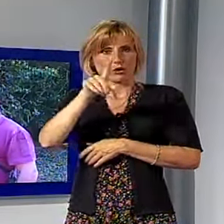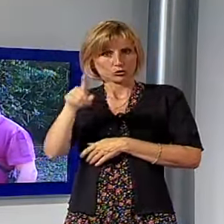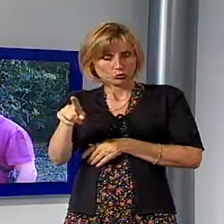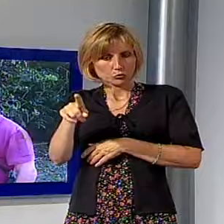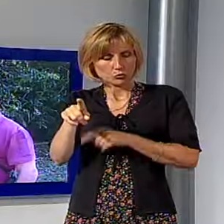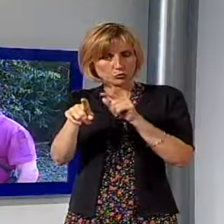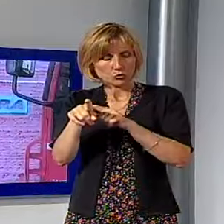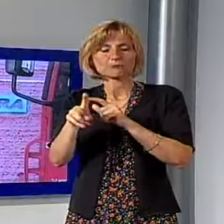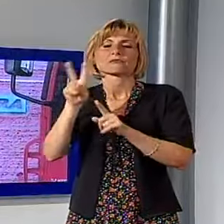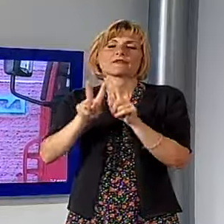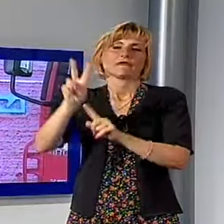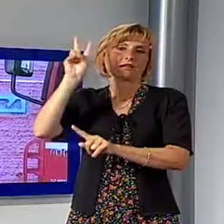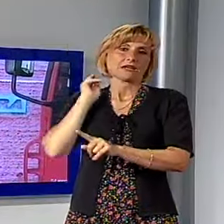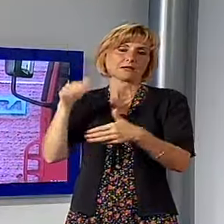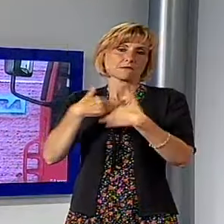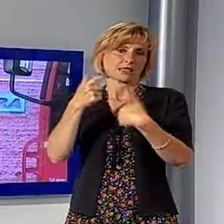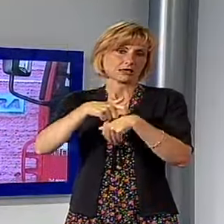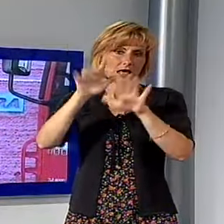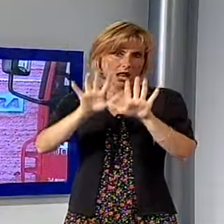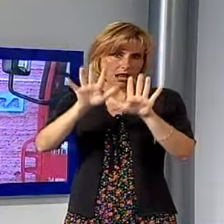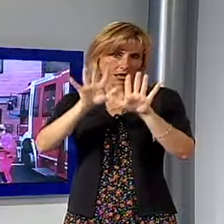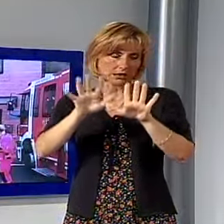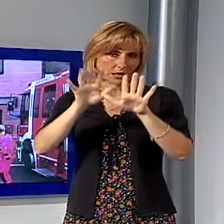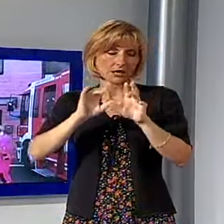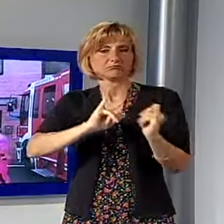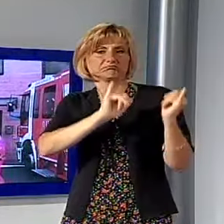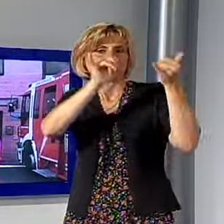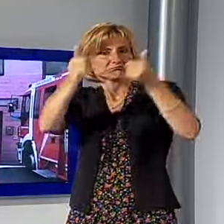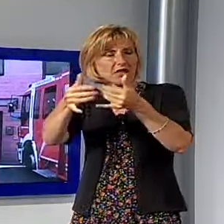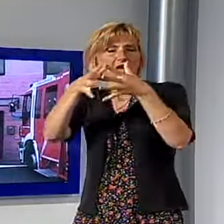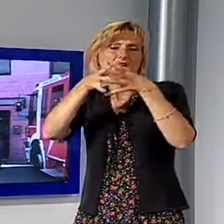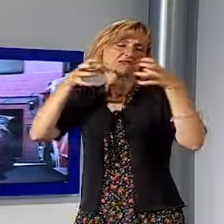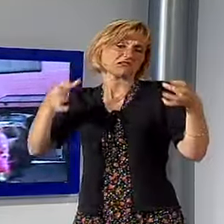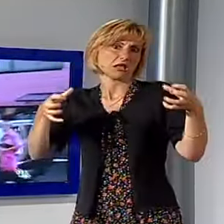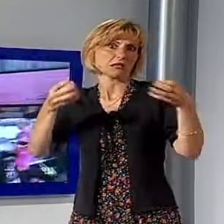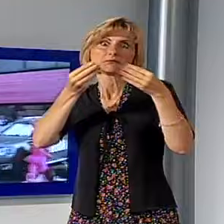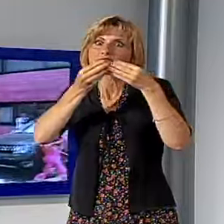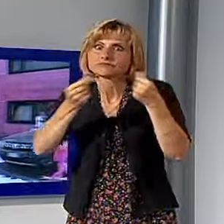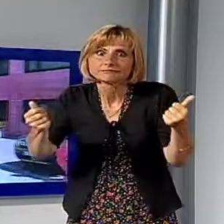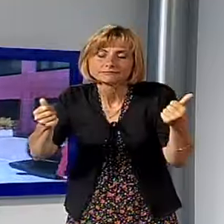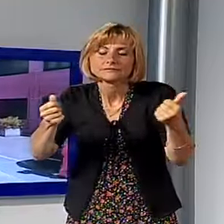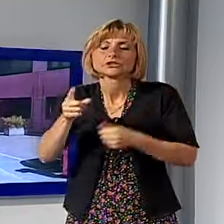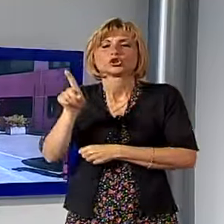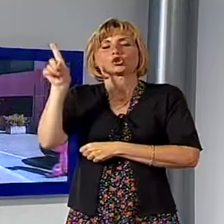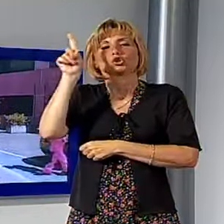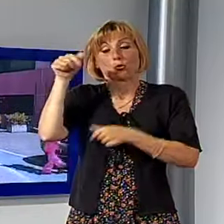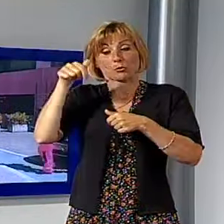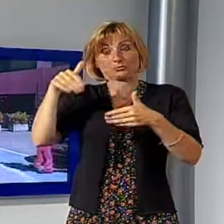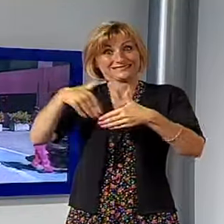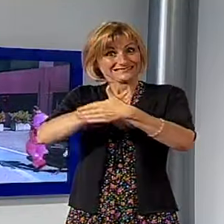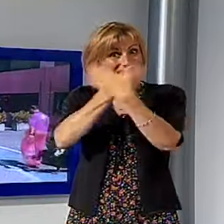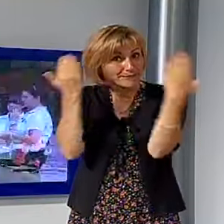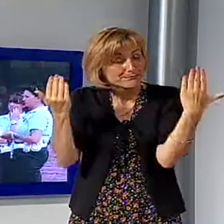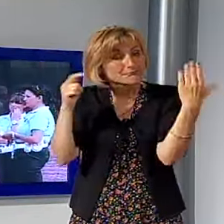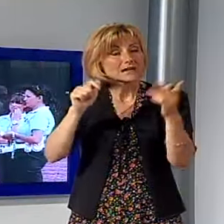mattina intorno alle 10, quando era uscito dalla sua azienda di Antraccoli per fare alcune commissioni. Domenica mattina, poco dopo le 11,